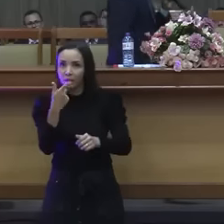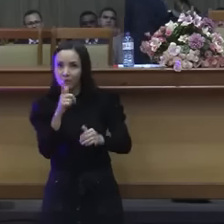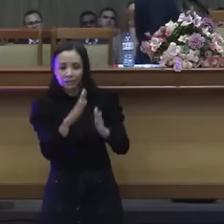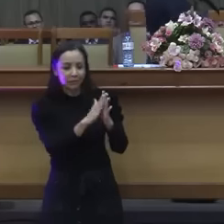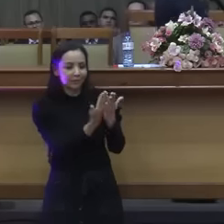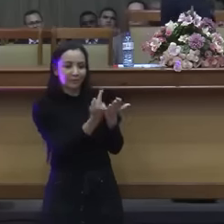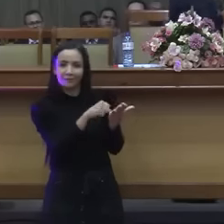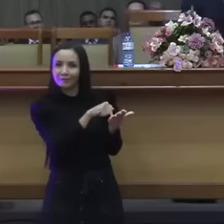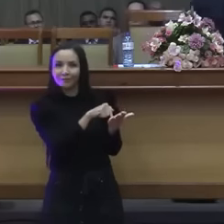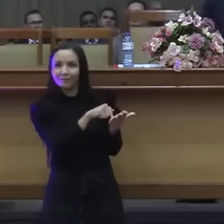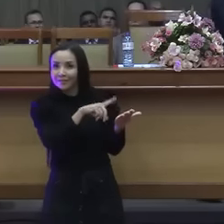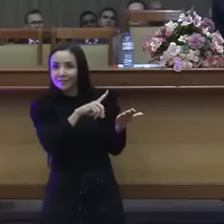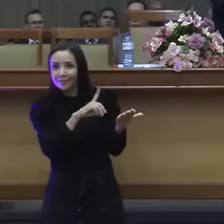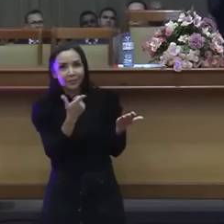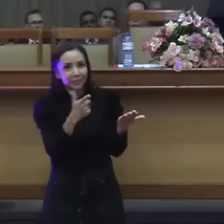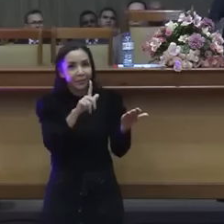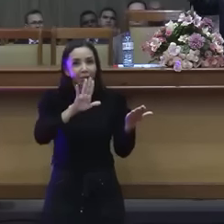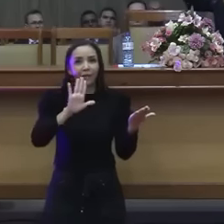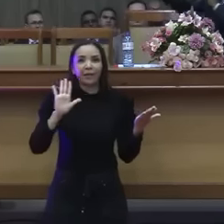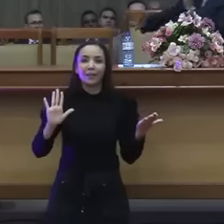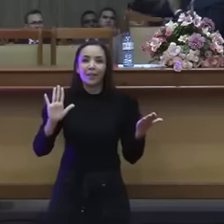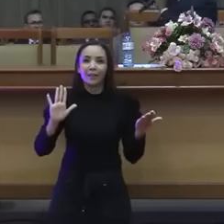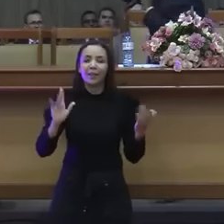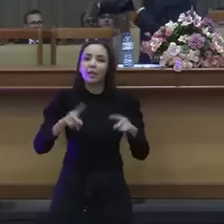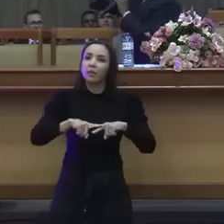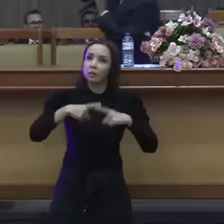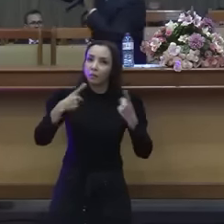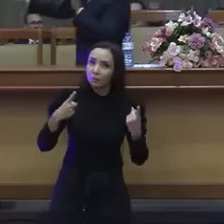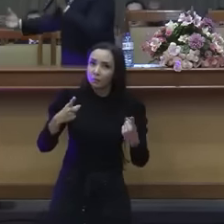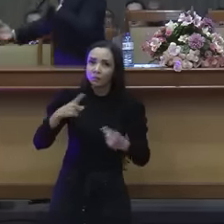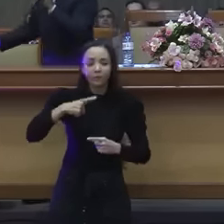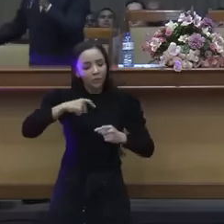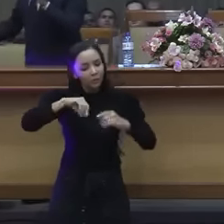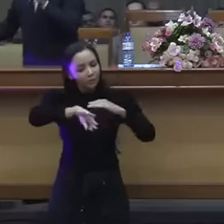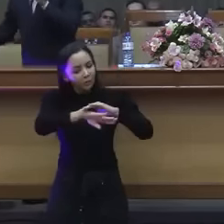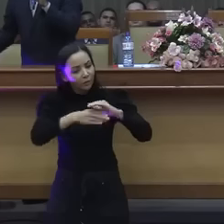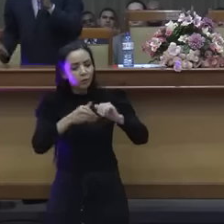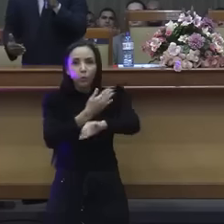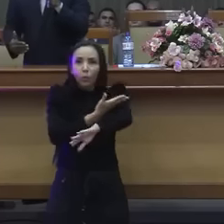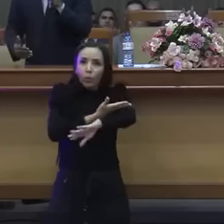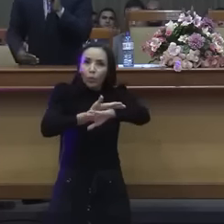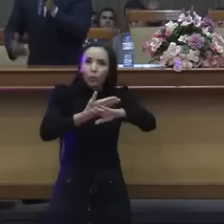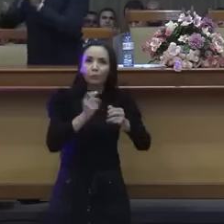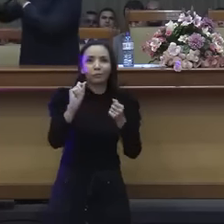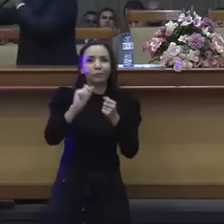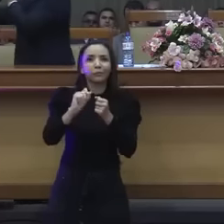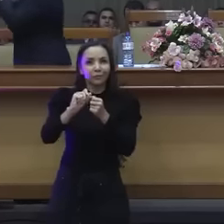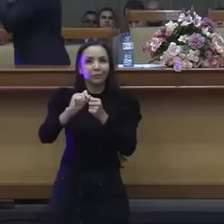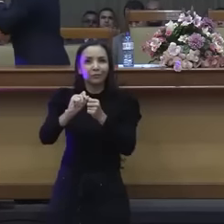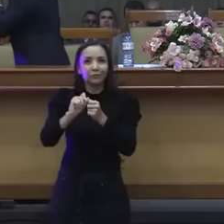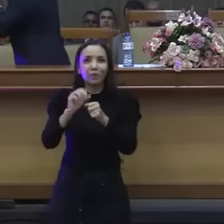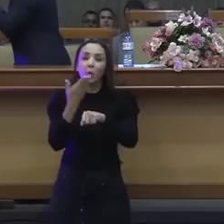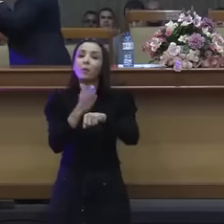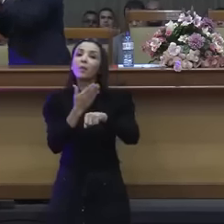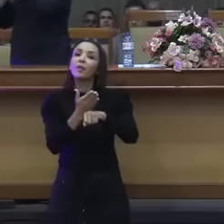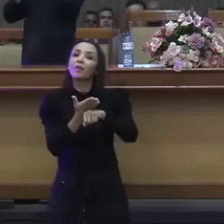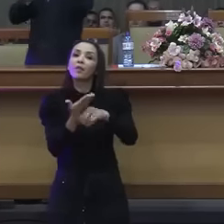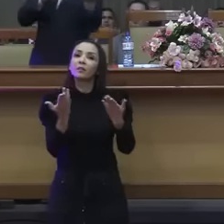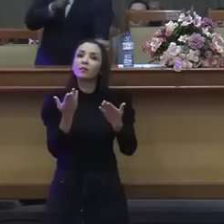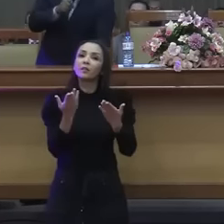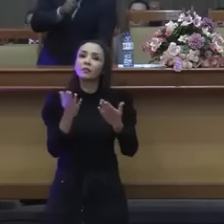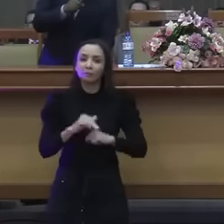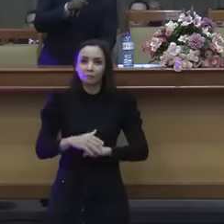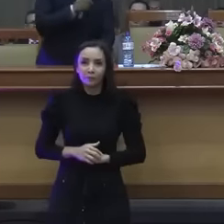Bíblia, que adotou como um um costume, que é o uso e costume é um